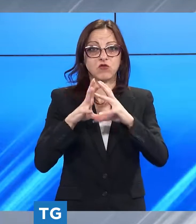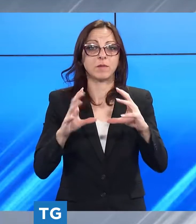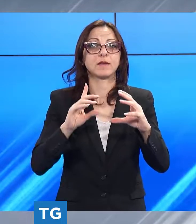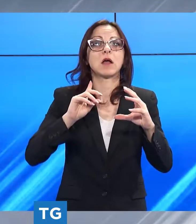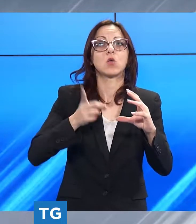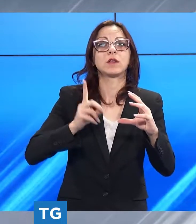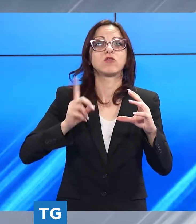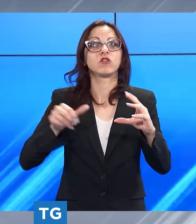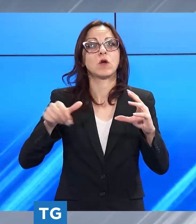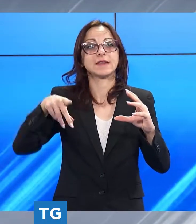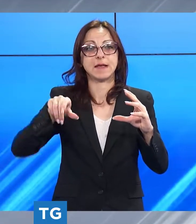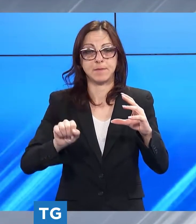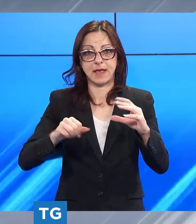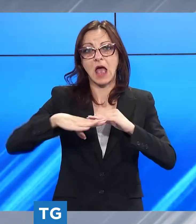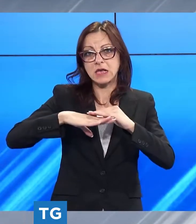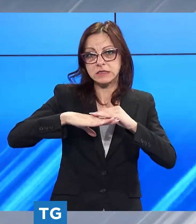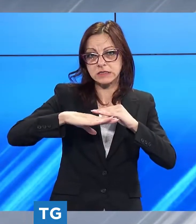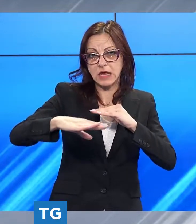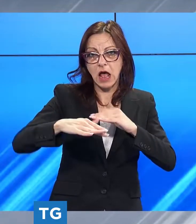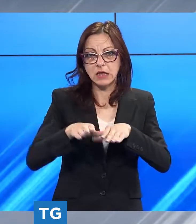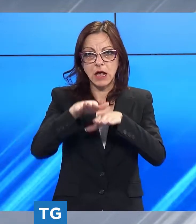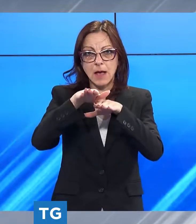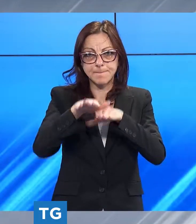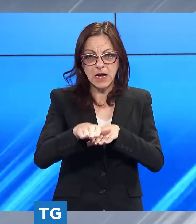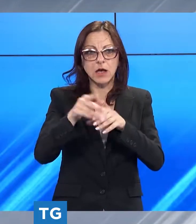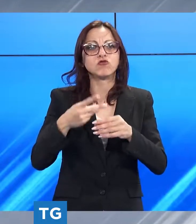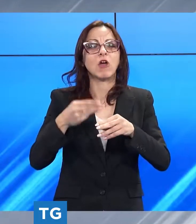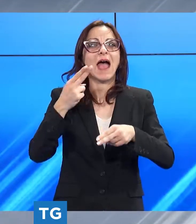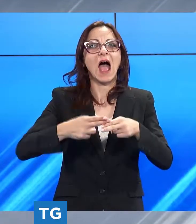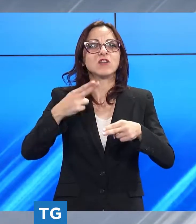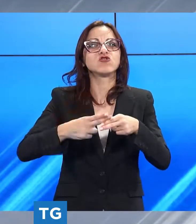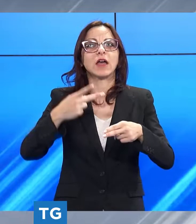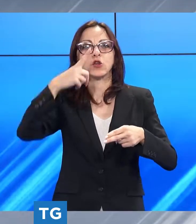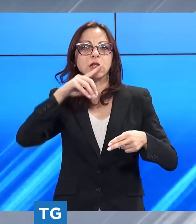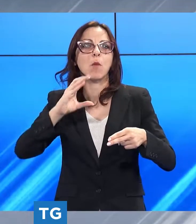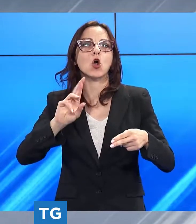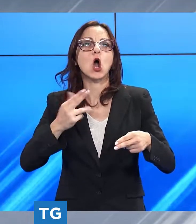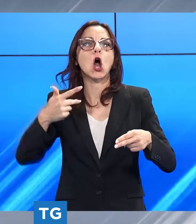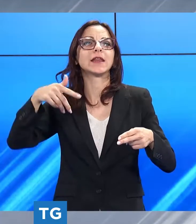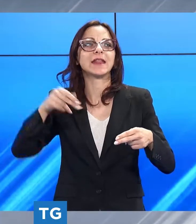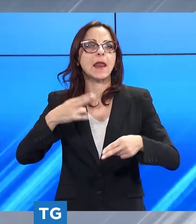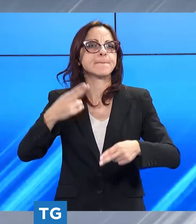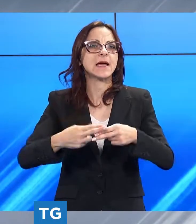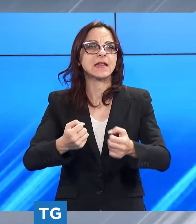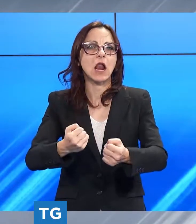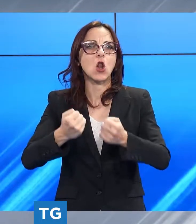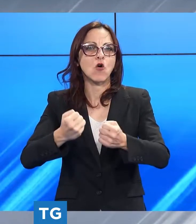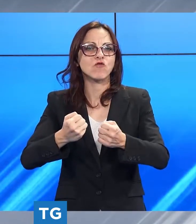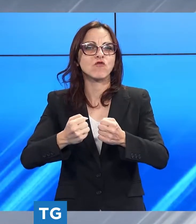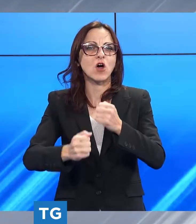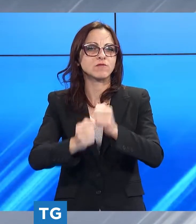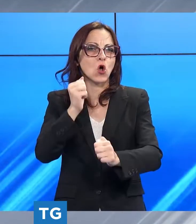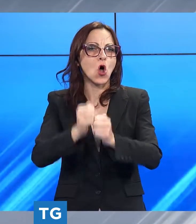posizionato il piano stradale sul sovrappasso realizzato in acciaio corten si tratta di un metallo resistente alla corrosione